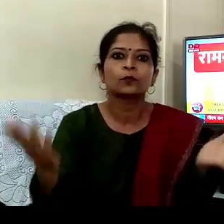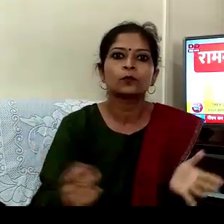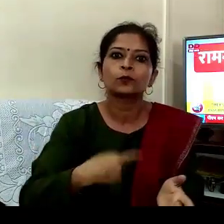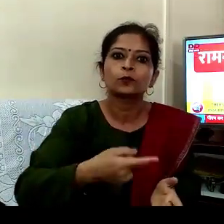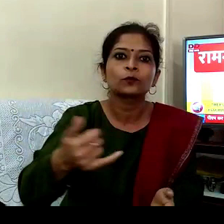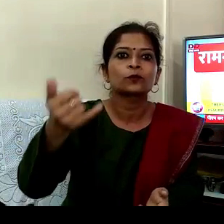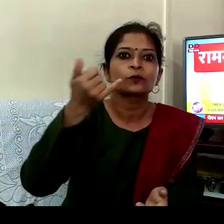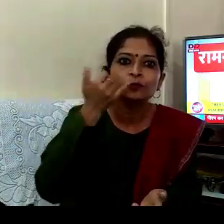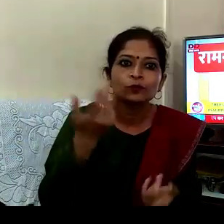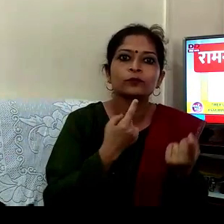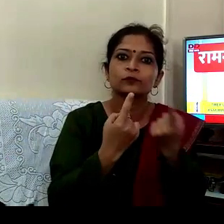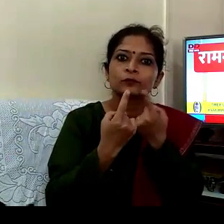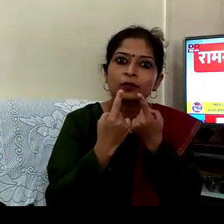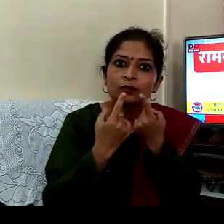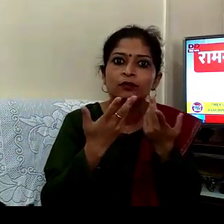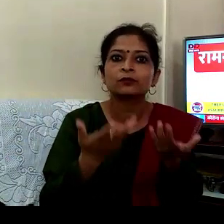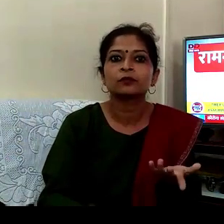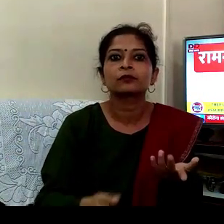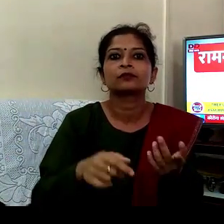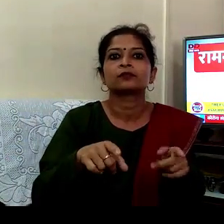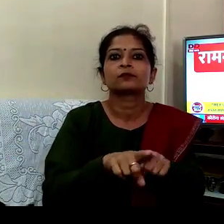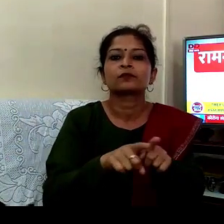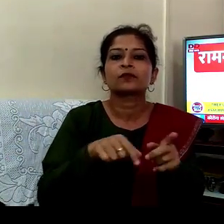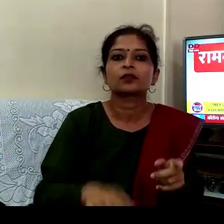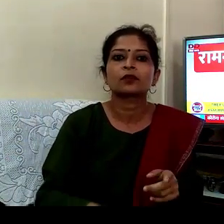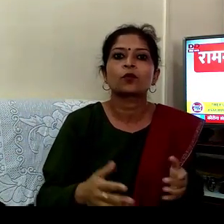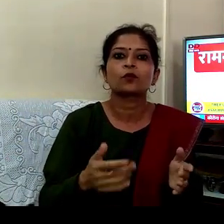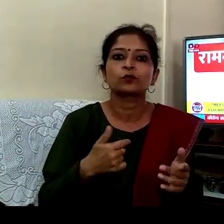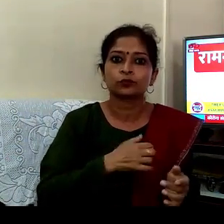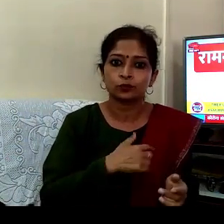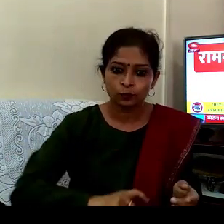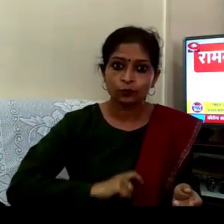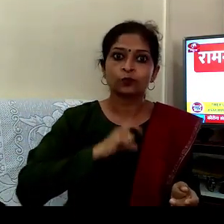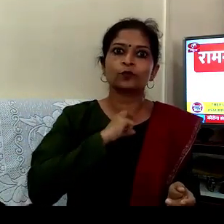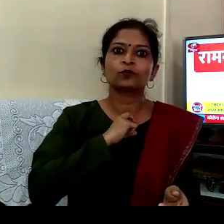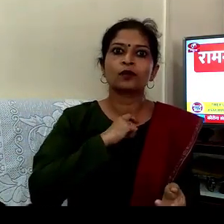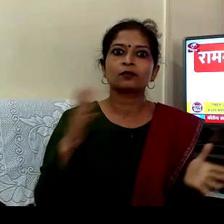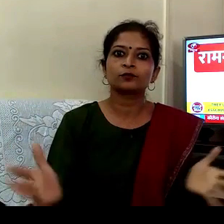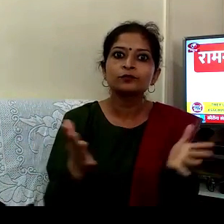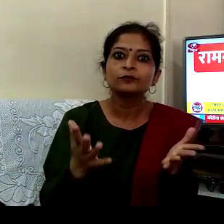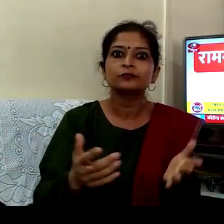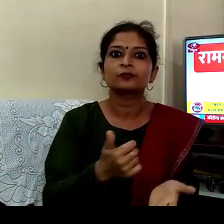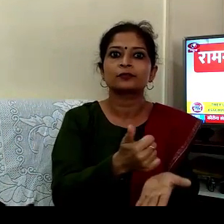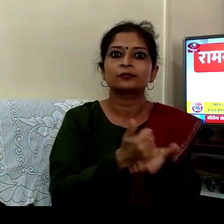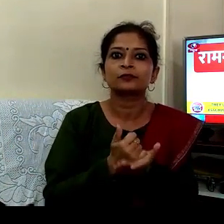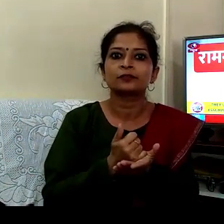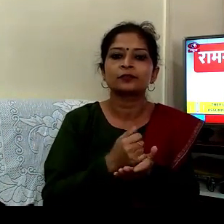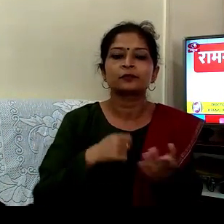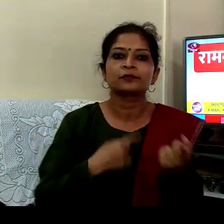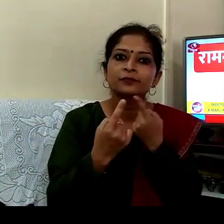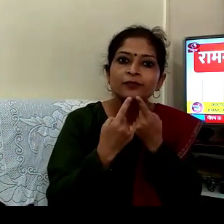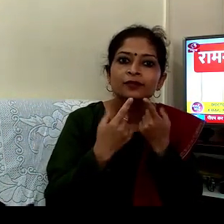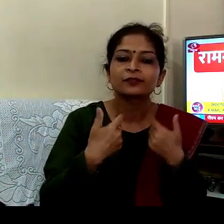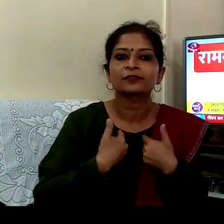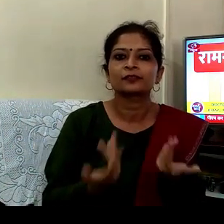بہت مجھے بات کر رہے تھے اور کانفرنس دے رہے تھے کہ کچھ نہیں ہوگا آپ ٹھیک ہو جاؤ گی ایسے بات کرتے